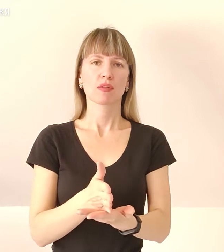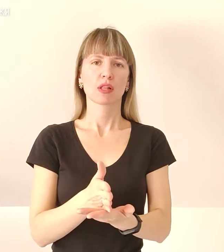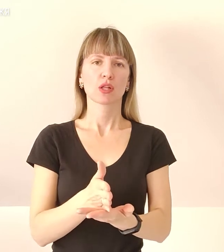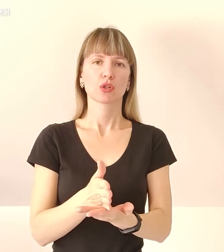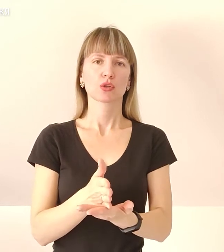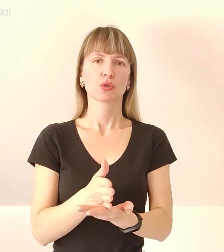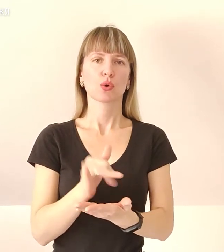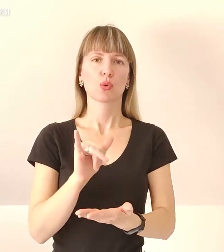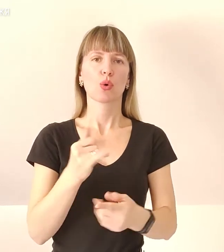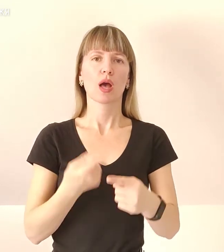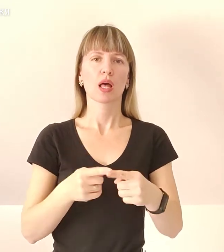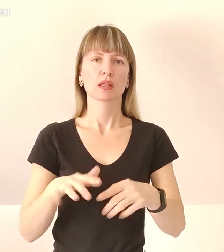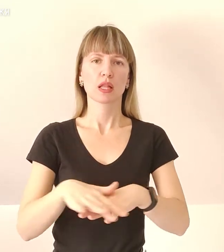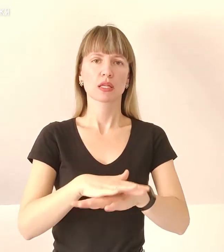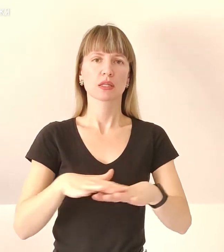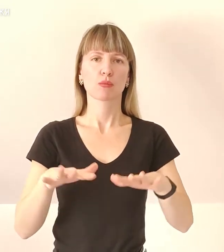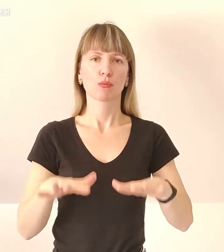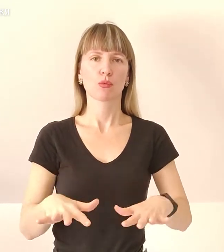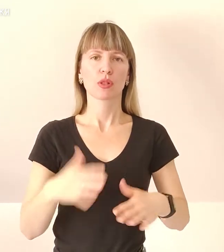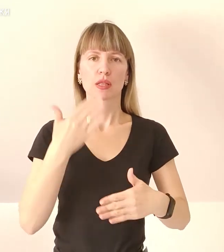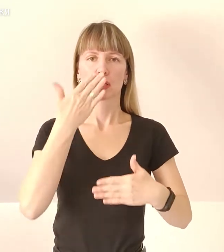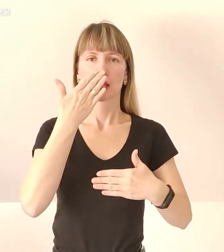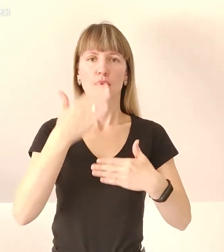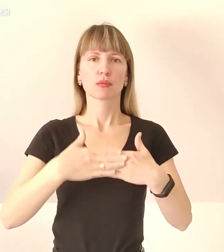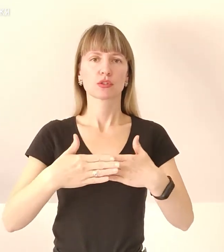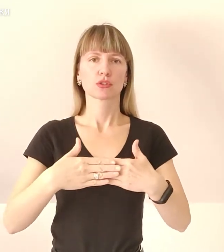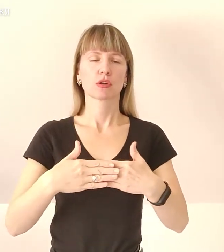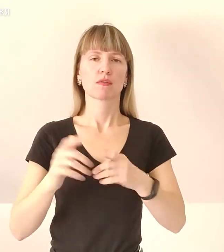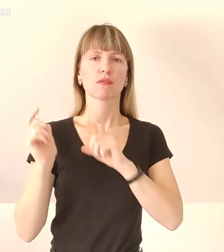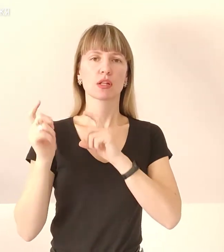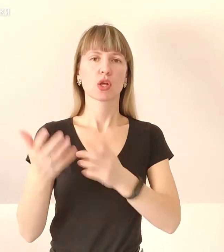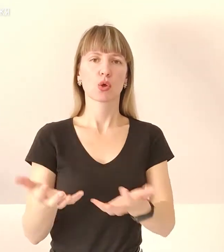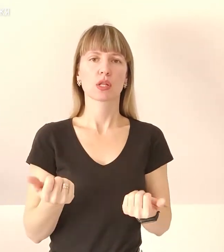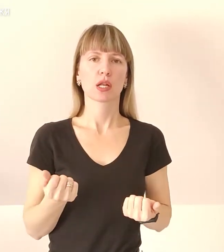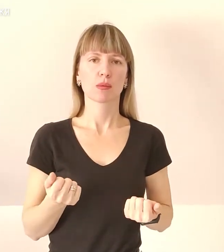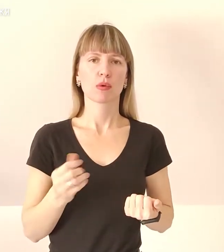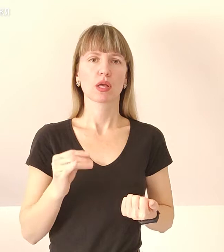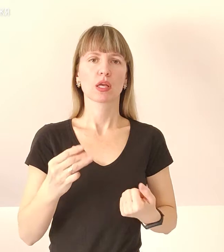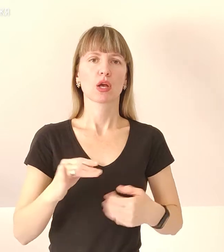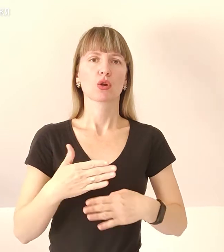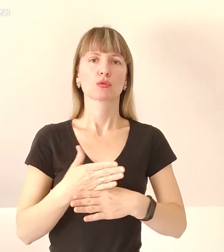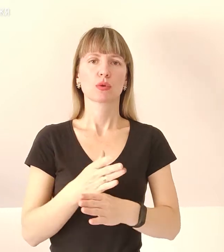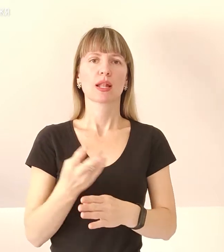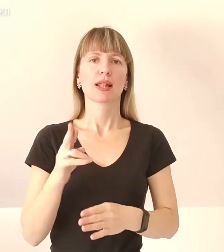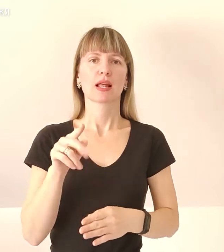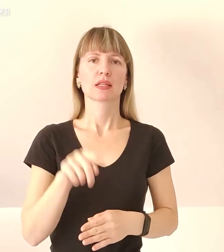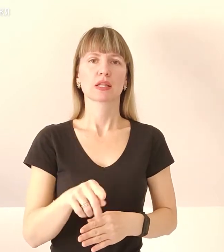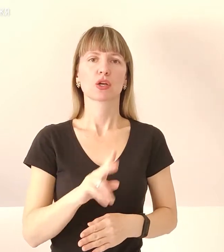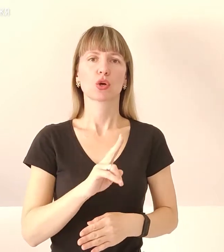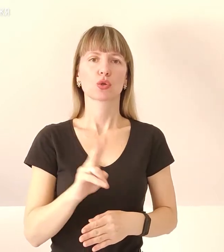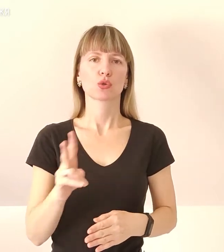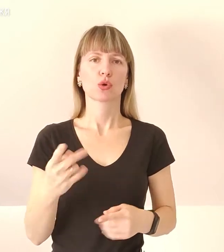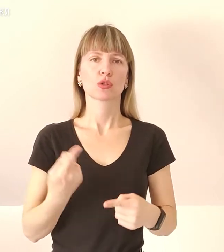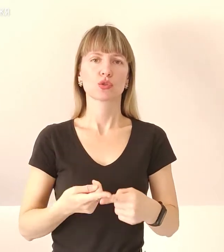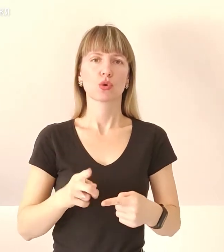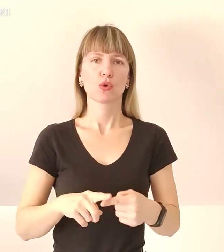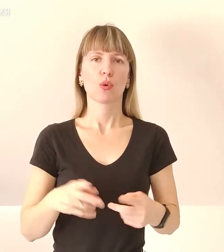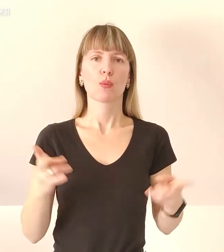цей населений пункт. Найближчим часом вантаж отримають та розподілять для тих, хто цього потребує.